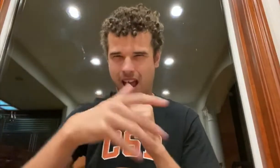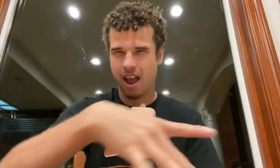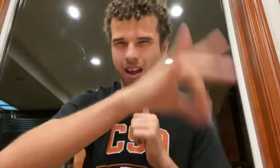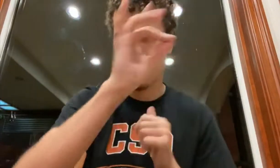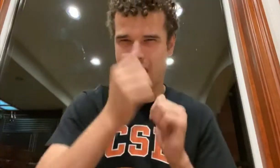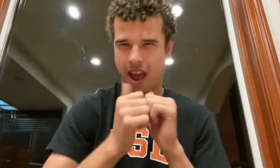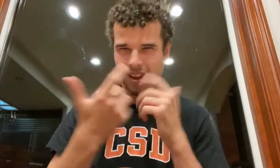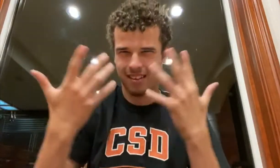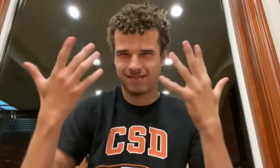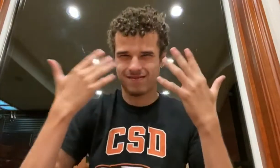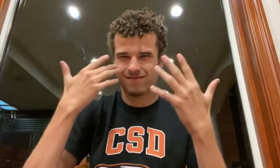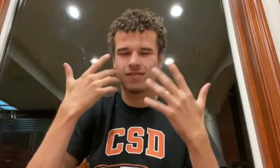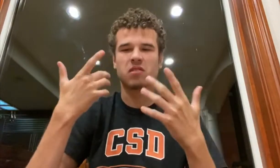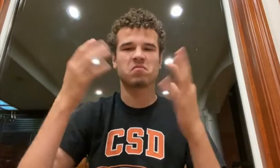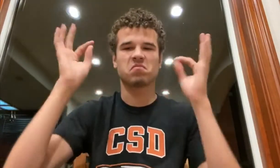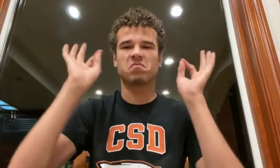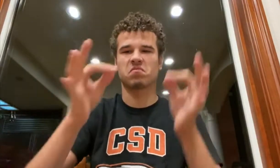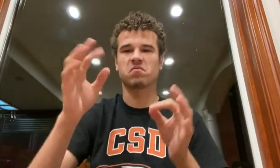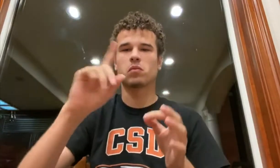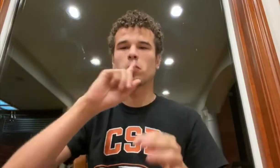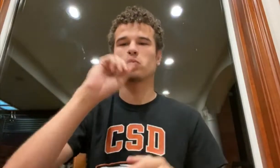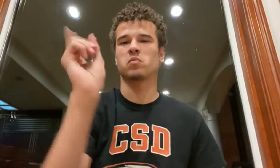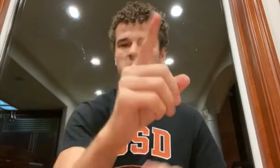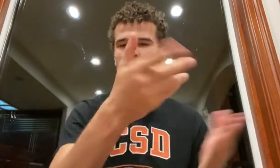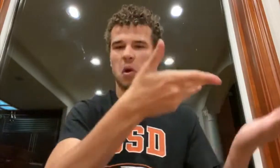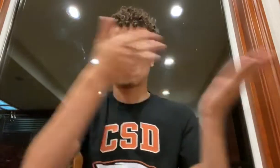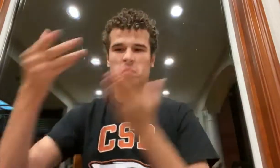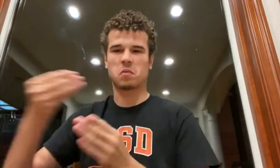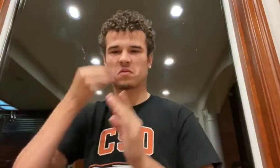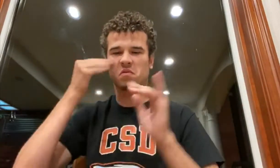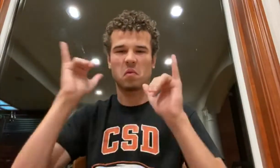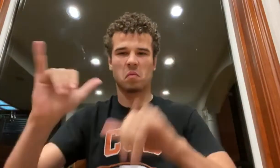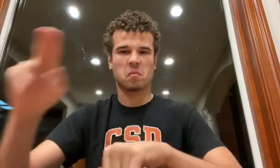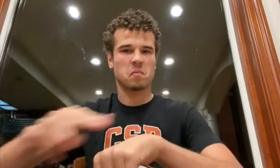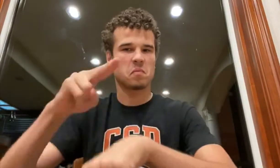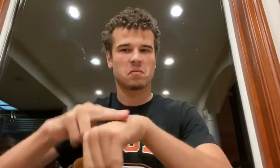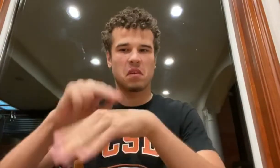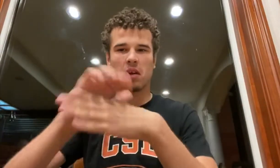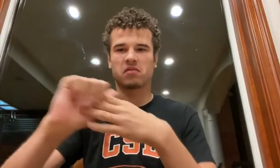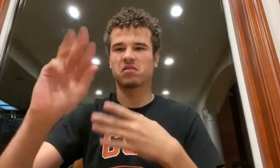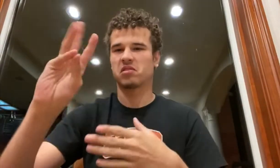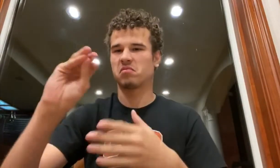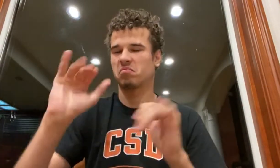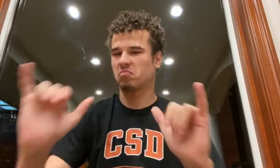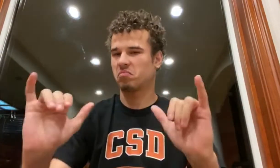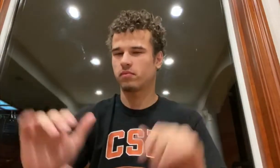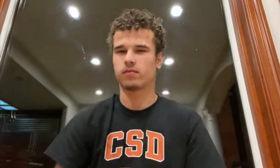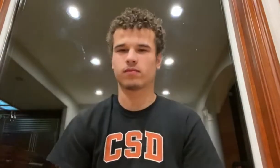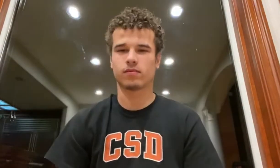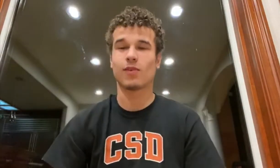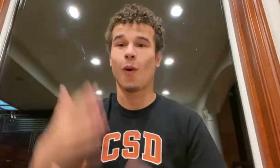dólares. Te lo enviaremos ya que te graduaste de CSD. Espero que tengan un gran día.